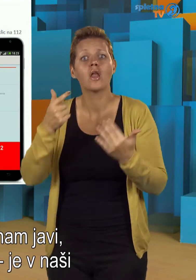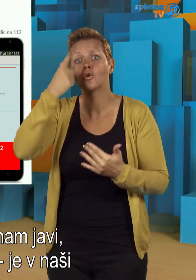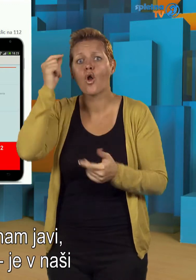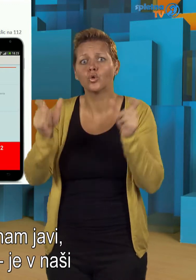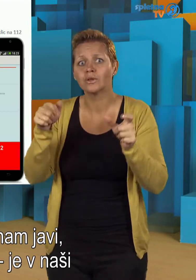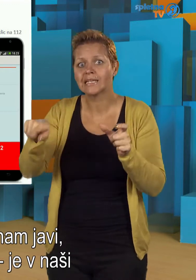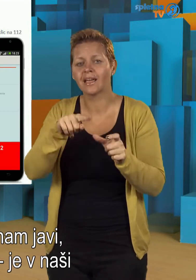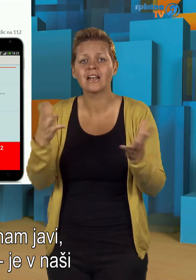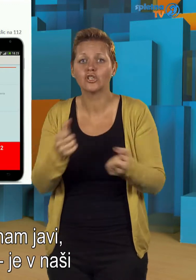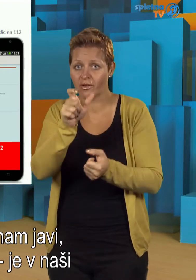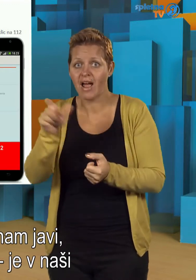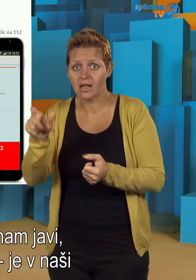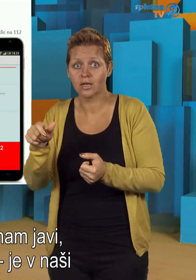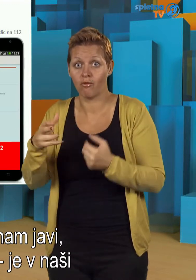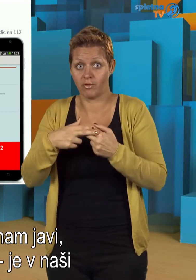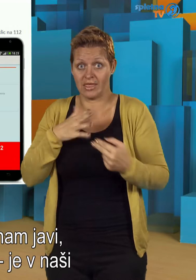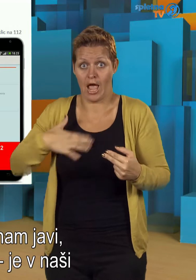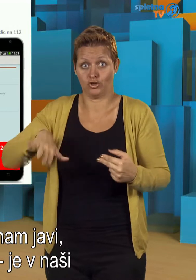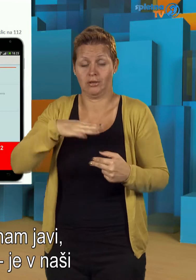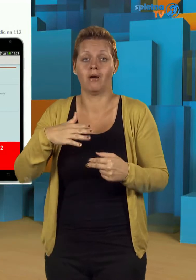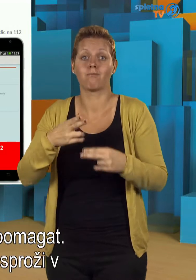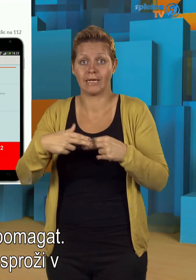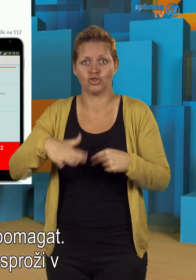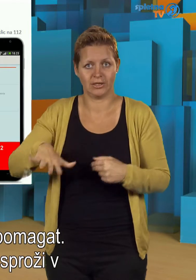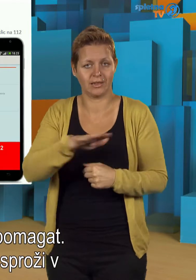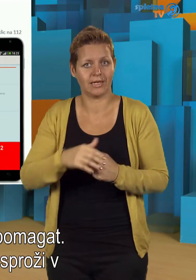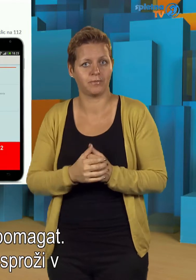je v naši bližini, da nam pridajo pomagati.